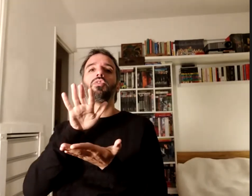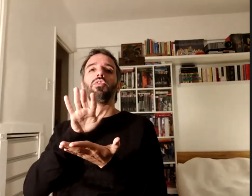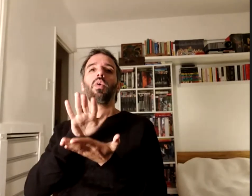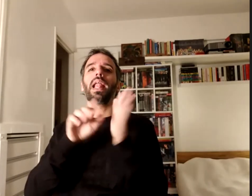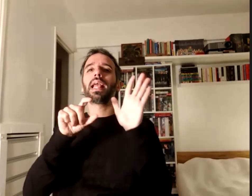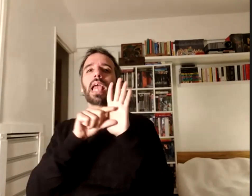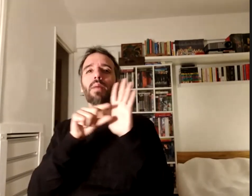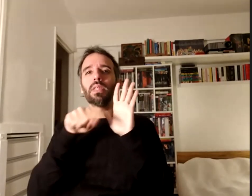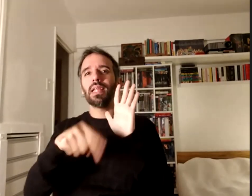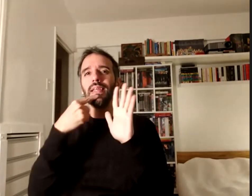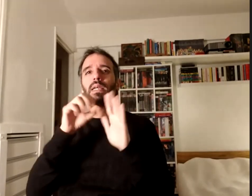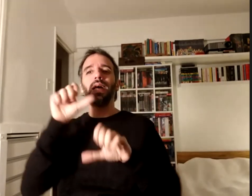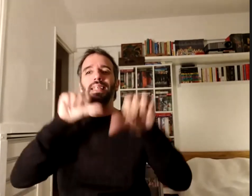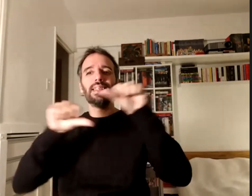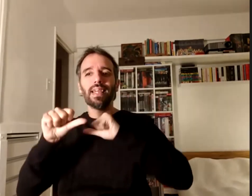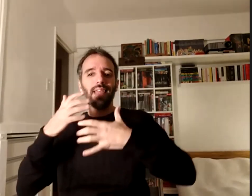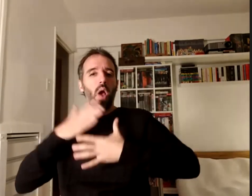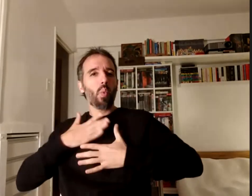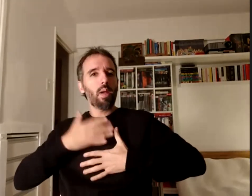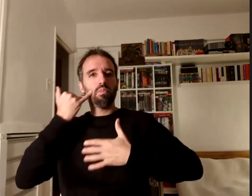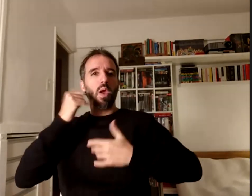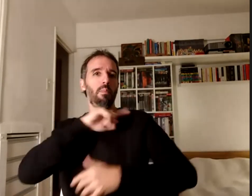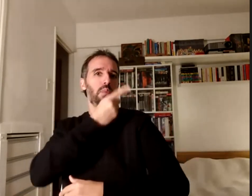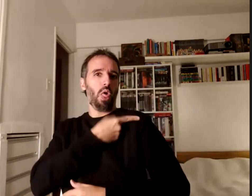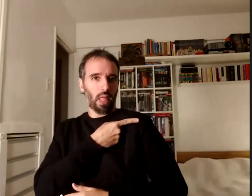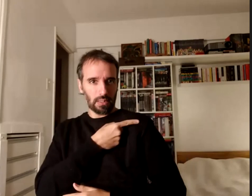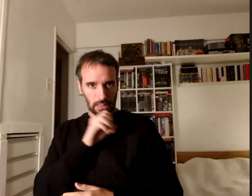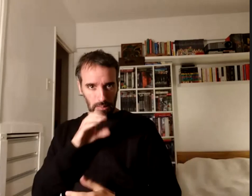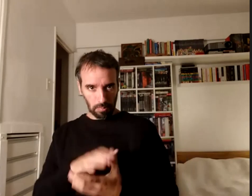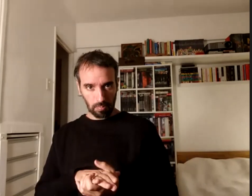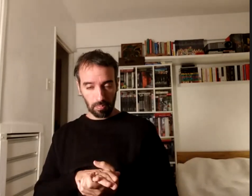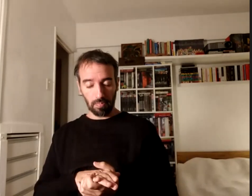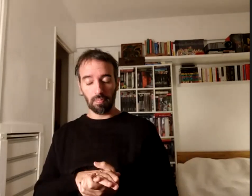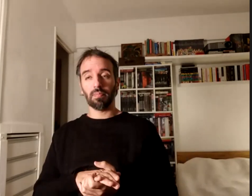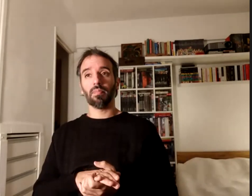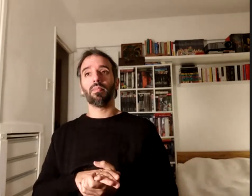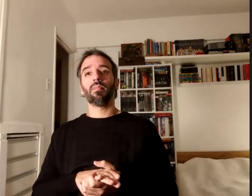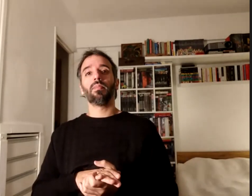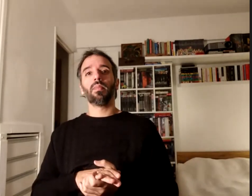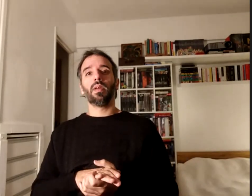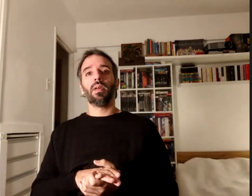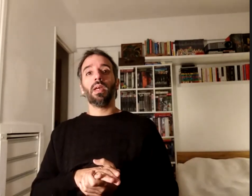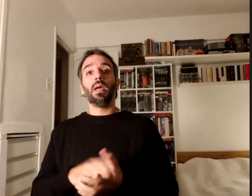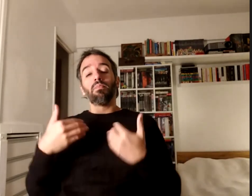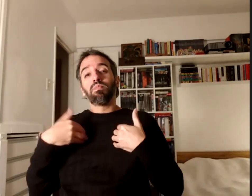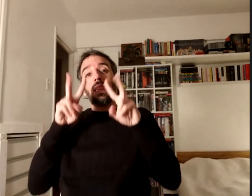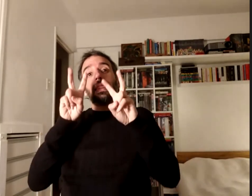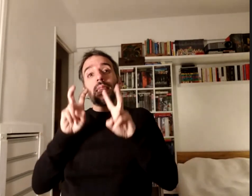ciencia cuerpo y poder justamente digamos mis temas de investigación que tienen que ver con las